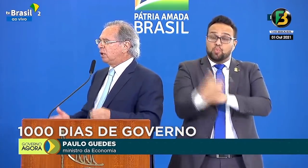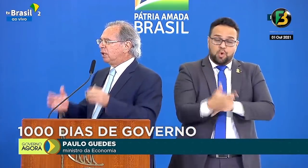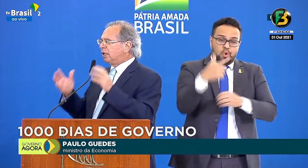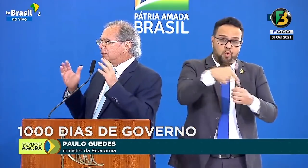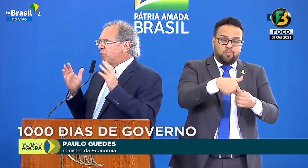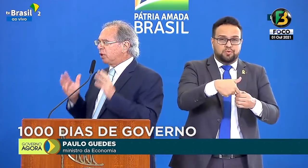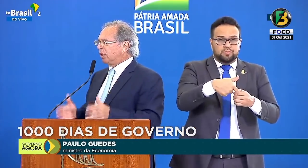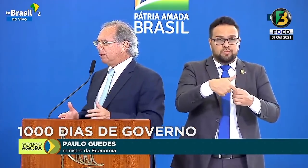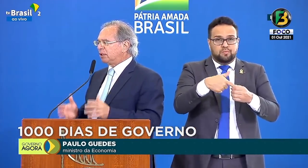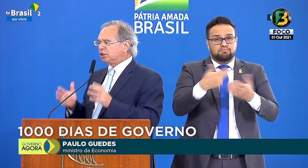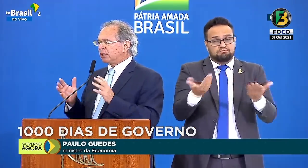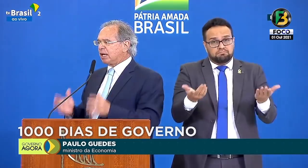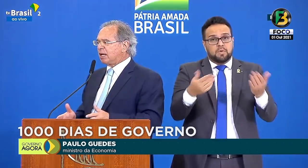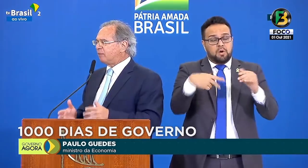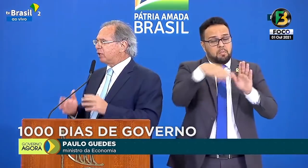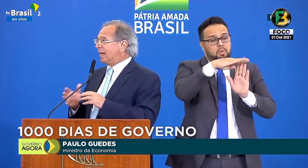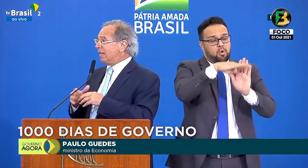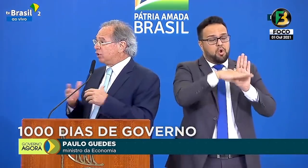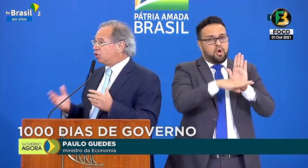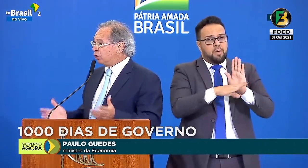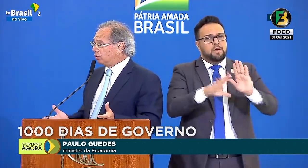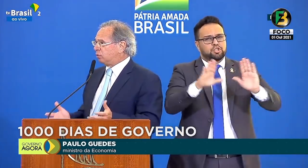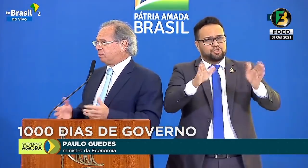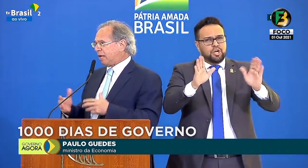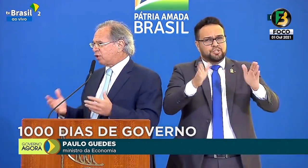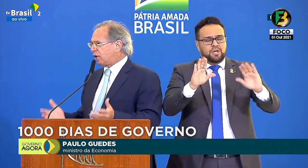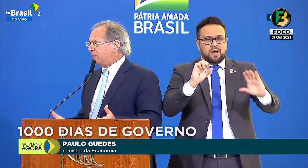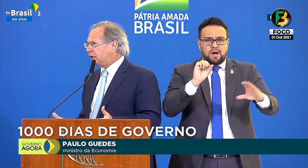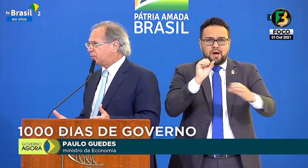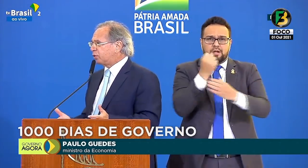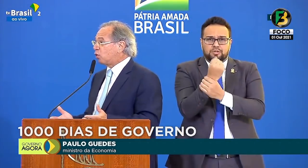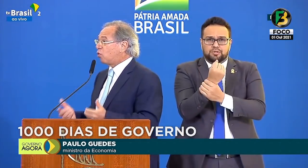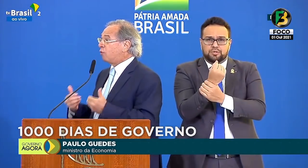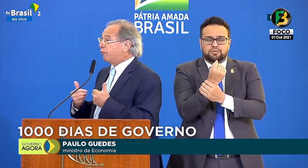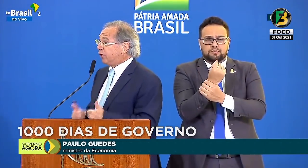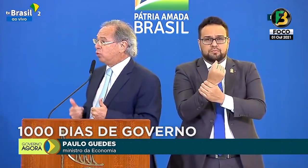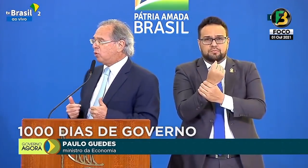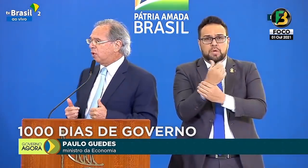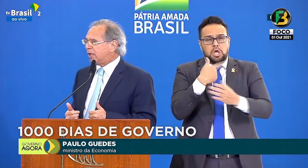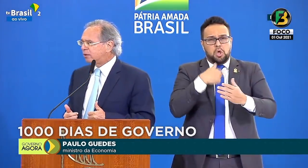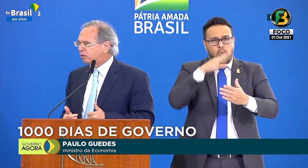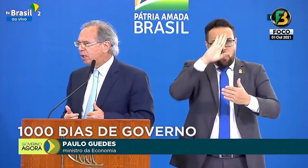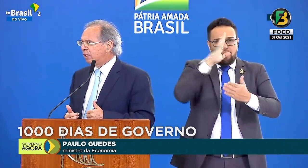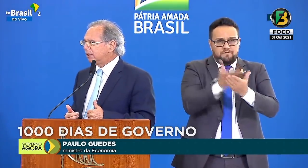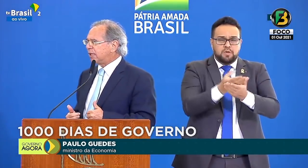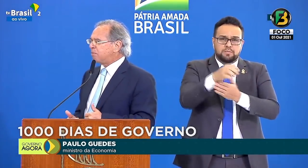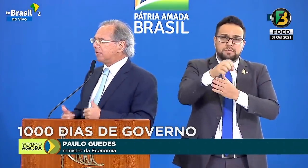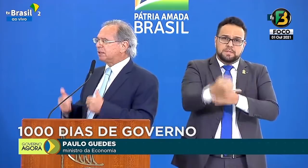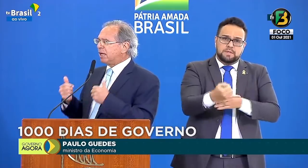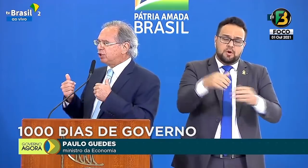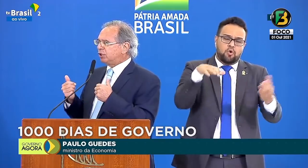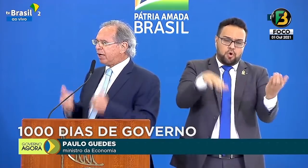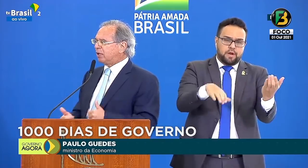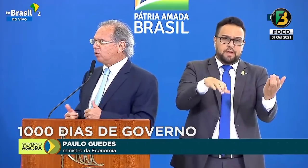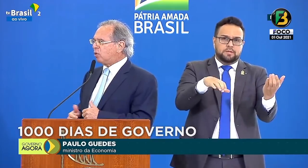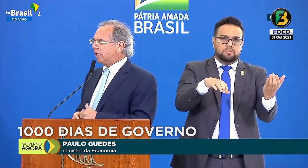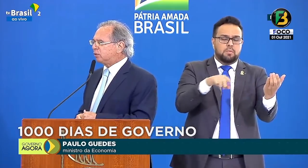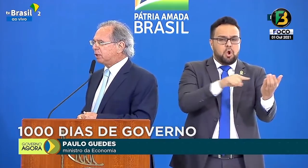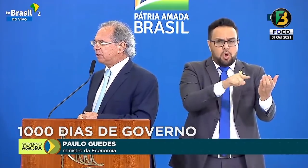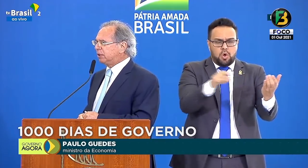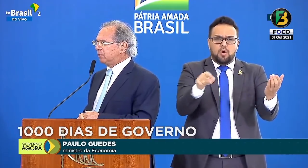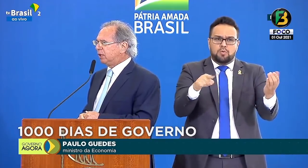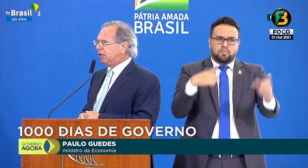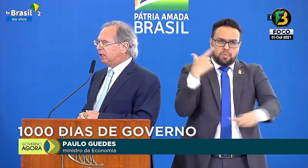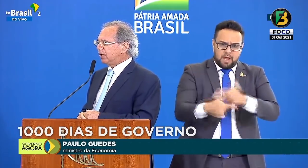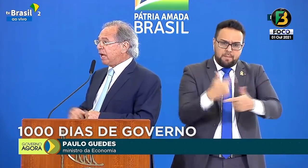Então, esse programa já está garantido, praticamente, porque eu confio no Congresso, na capacidade de entrega do